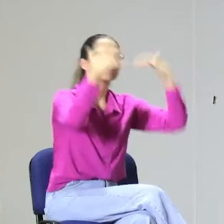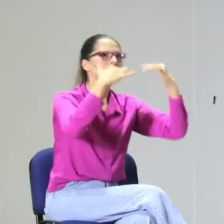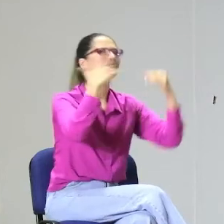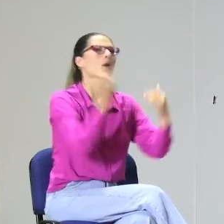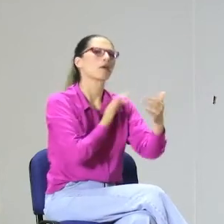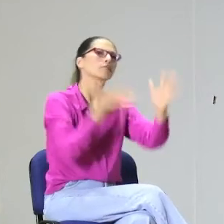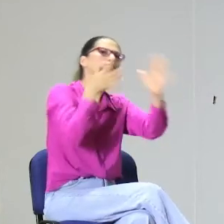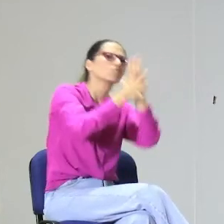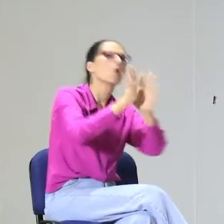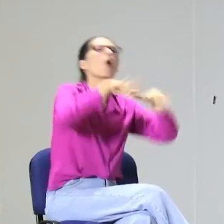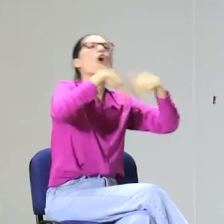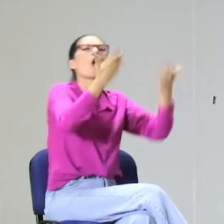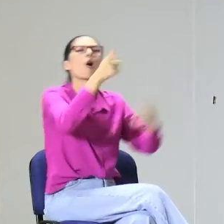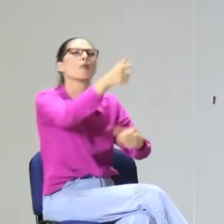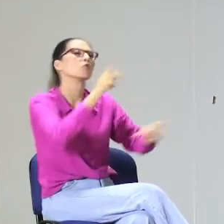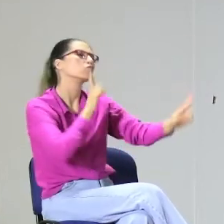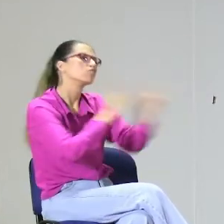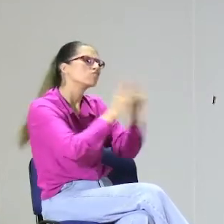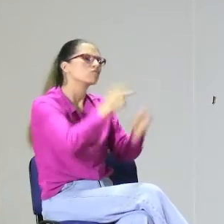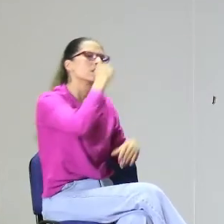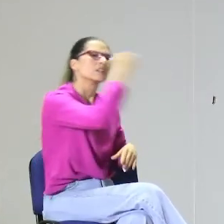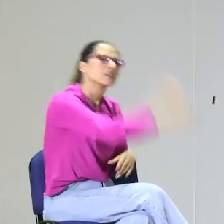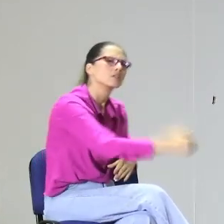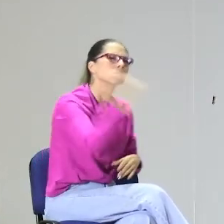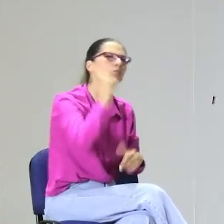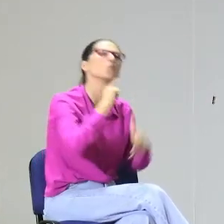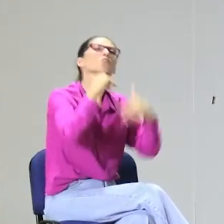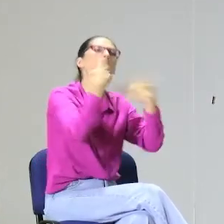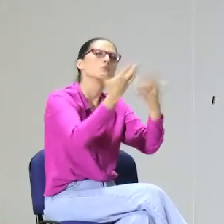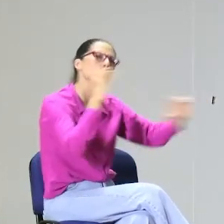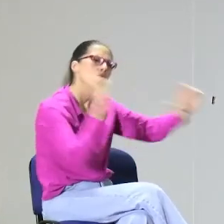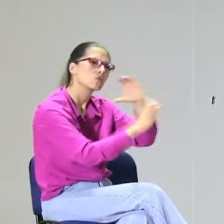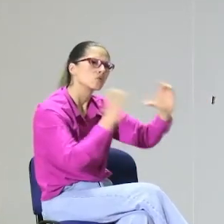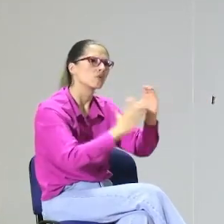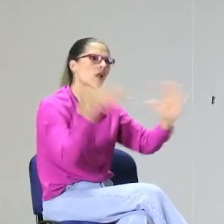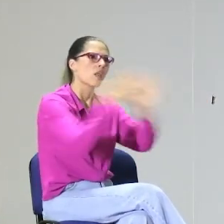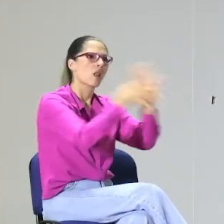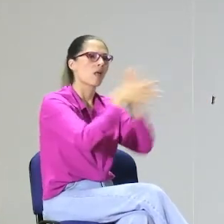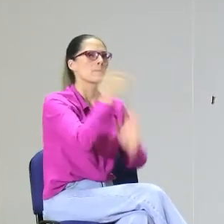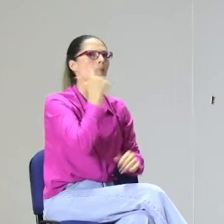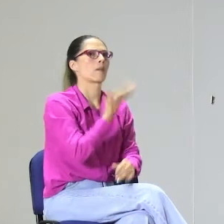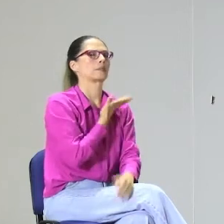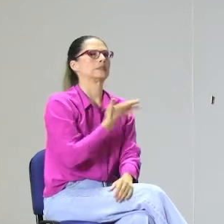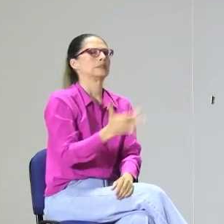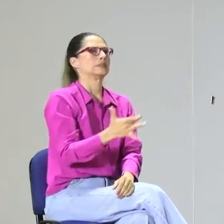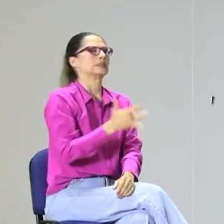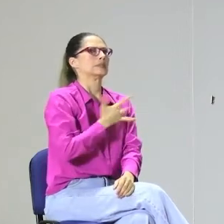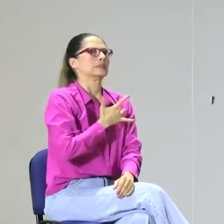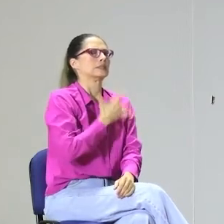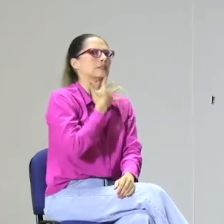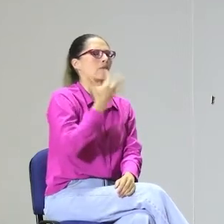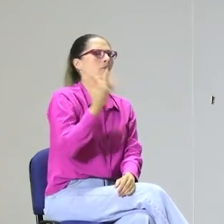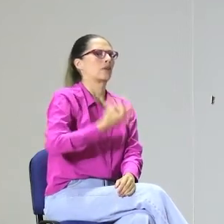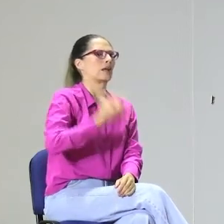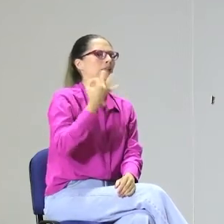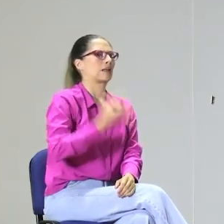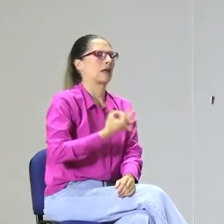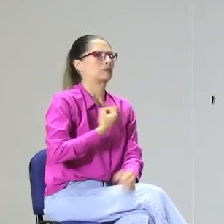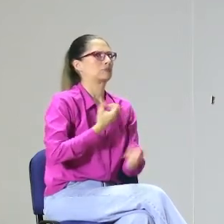sordos, así como los padres de familia. Es importante preguntarles a ellos cómo es la comunicación en el hogar con sus hijos